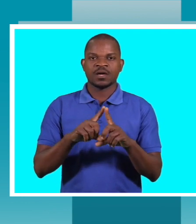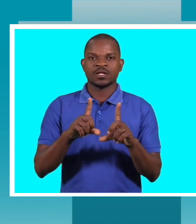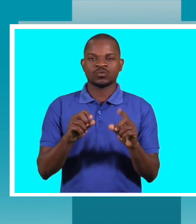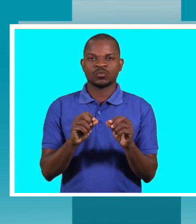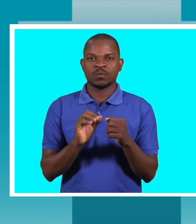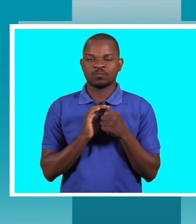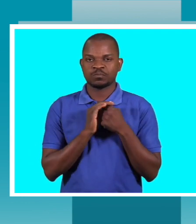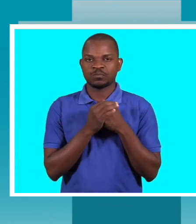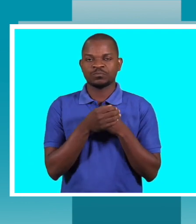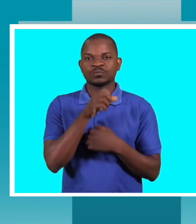confidencialidade.